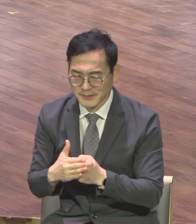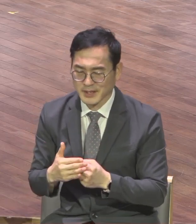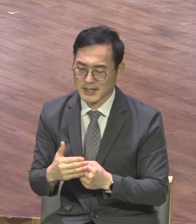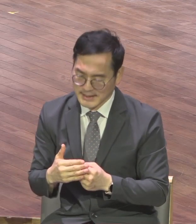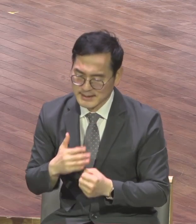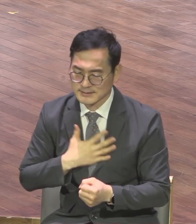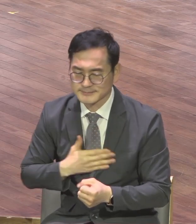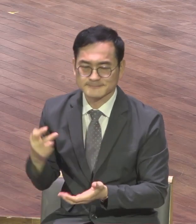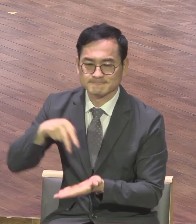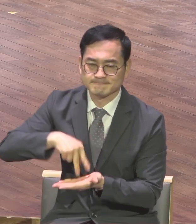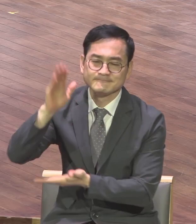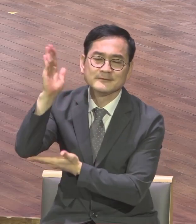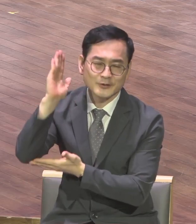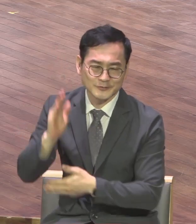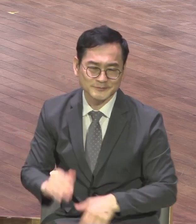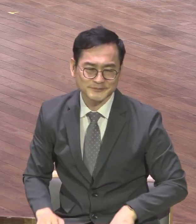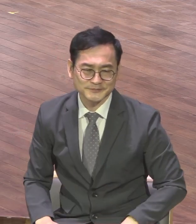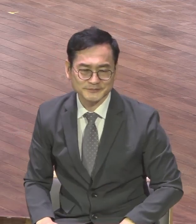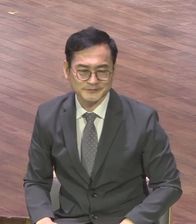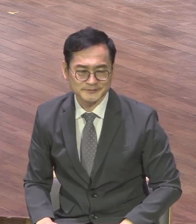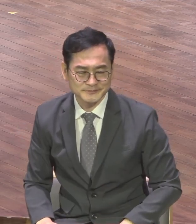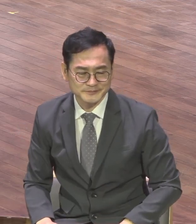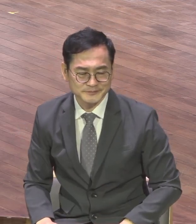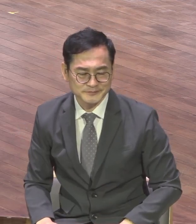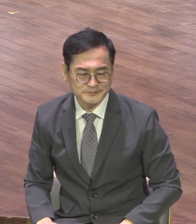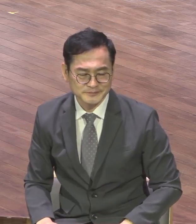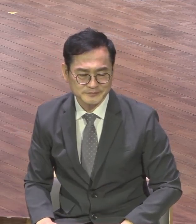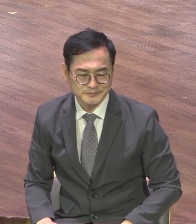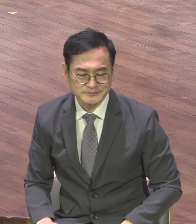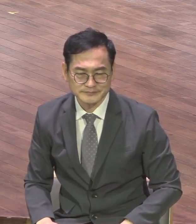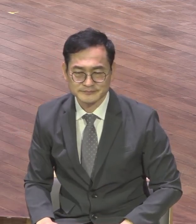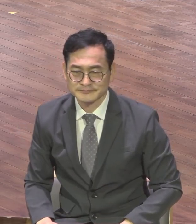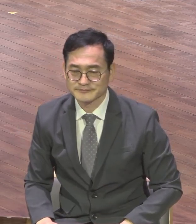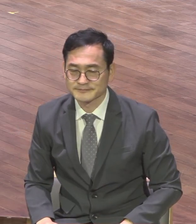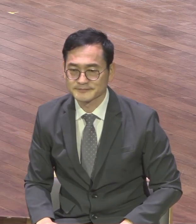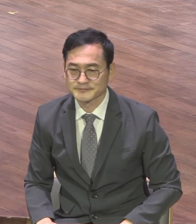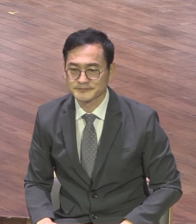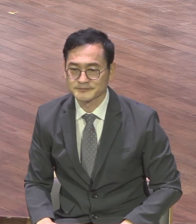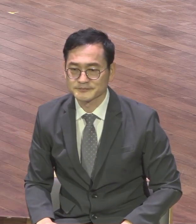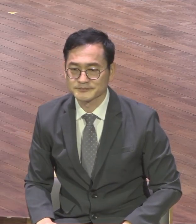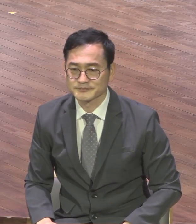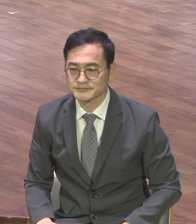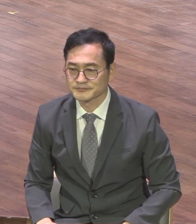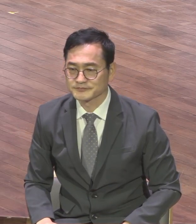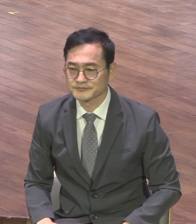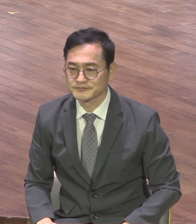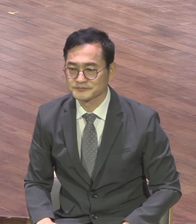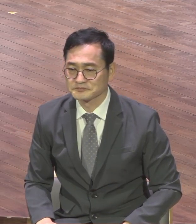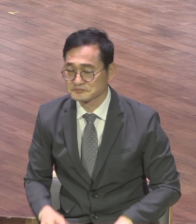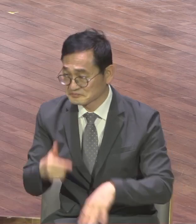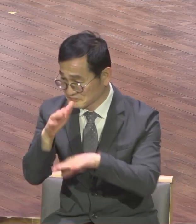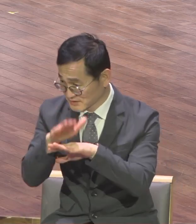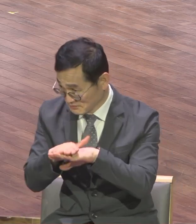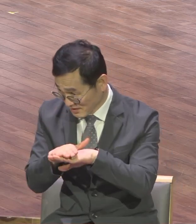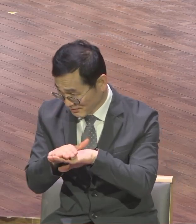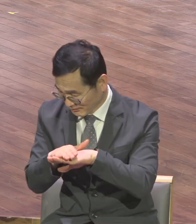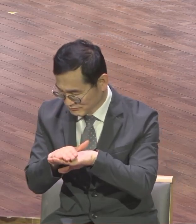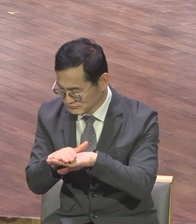왔는데 명절이라도 이렇게 많이 예배 드려서 감사하고 지금 참 지금